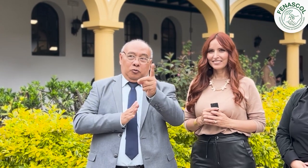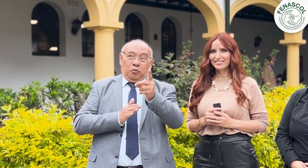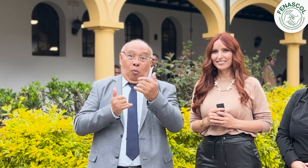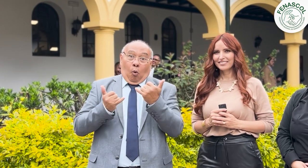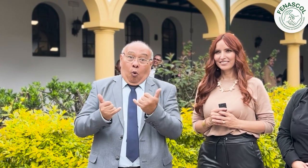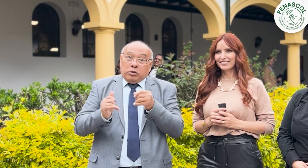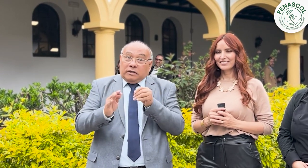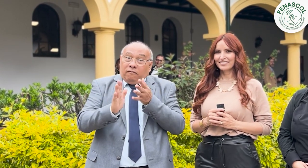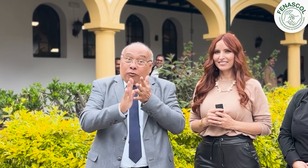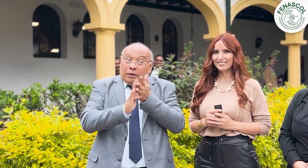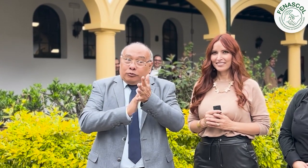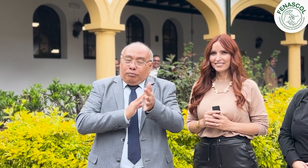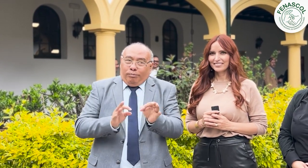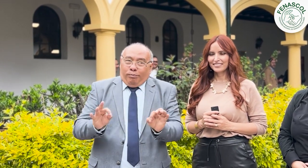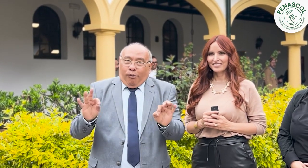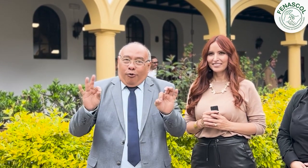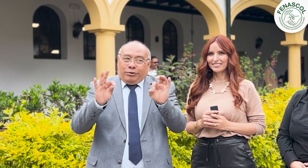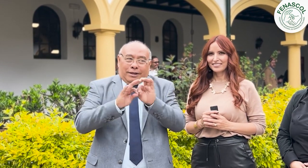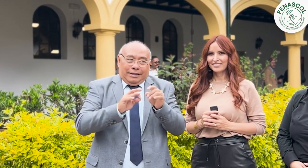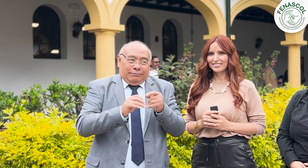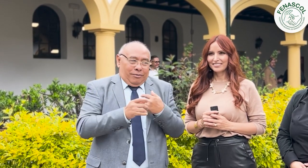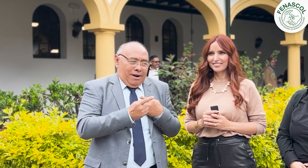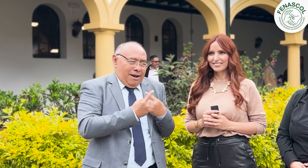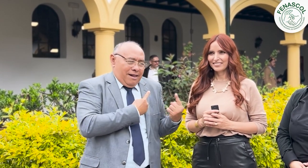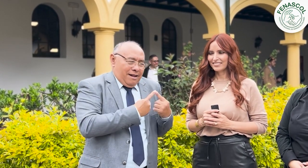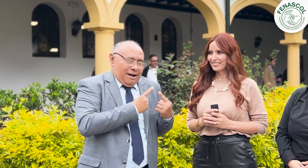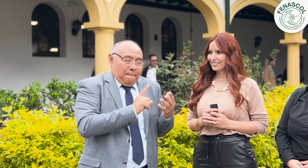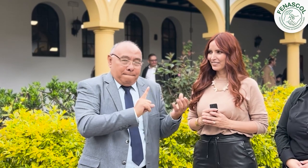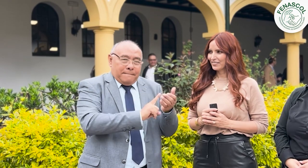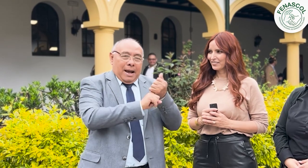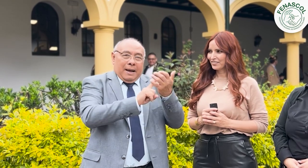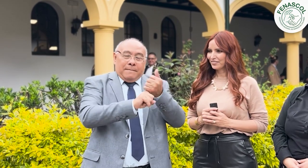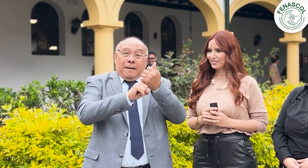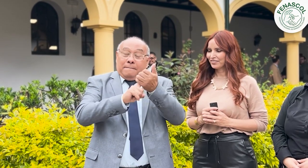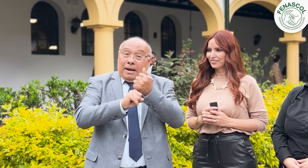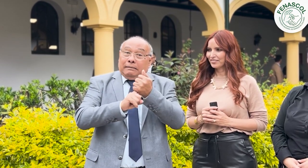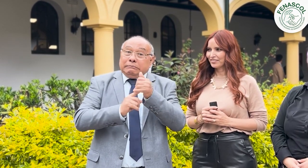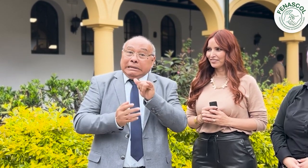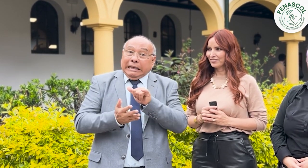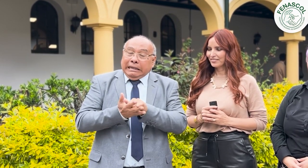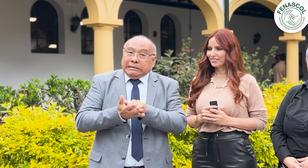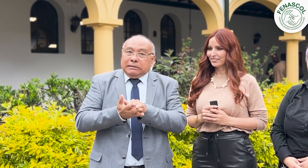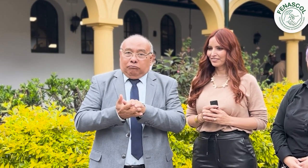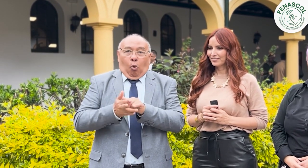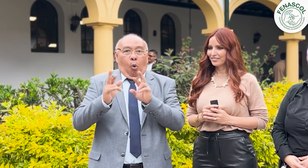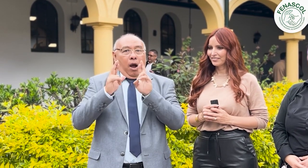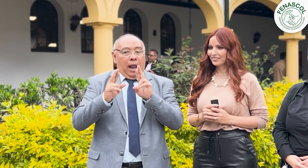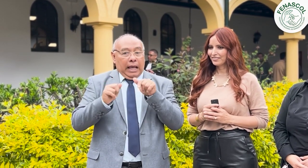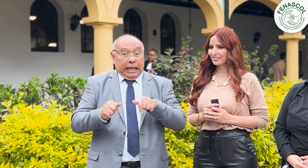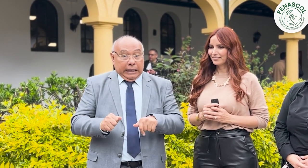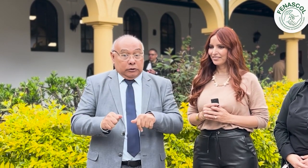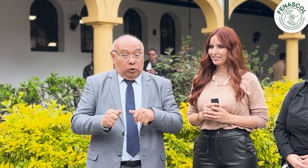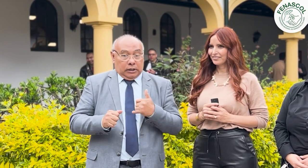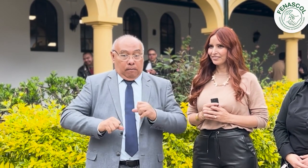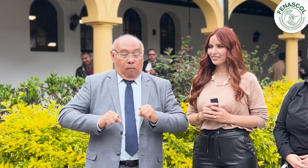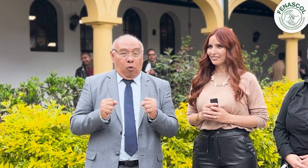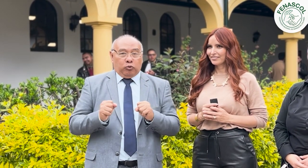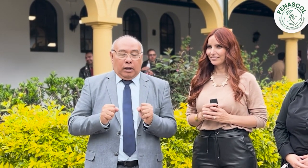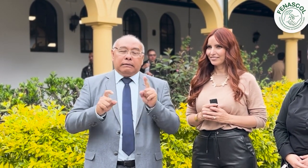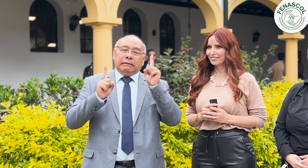información de gran importancia. Hemos estado en diálogos con ella y se han alcanzado varios logros. Esperamos que esto que